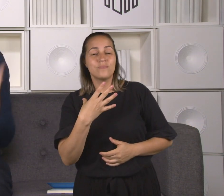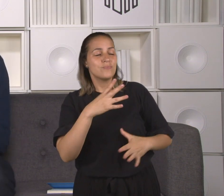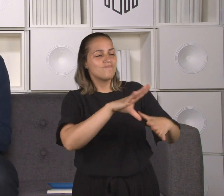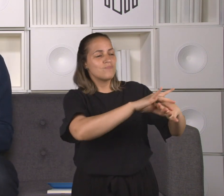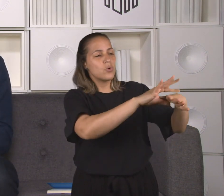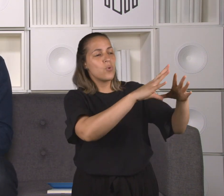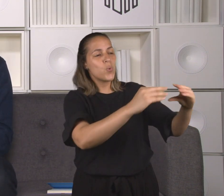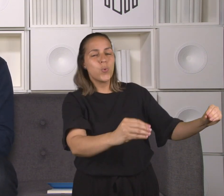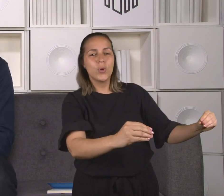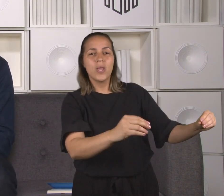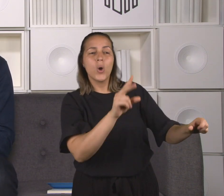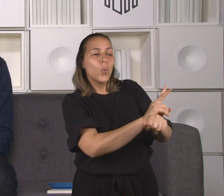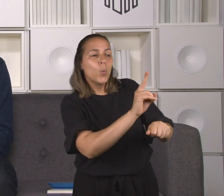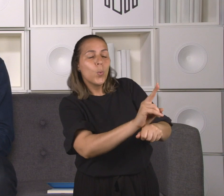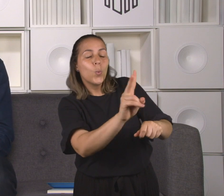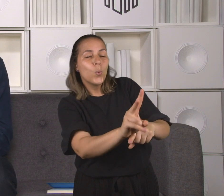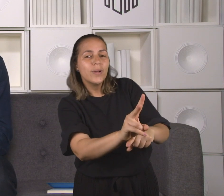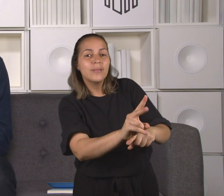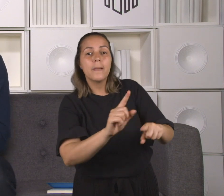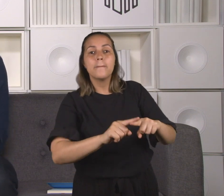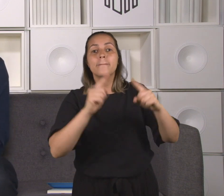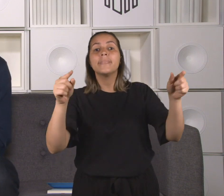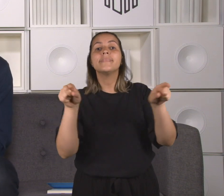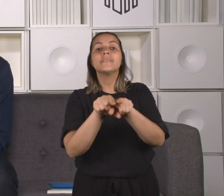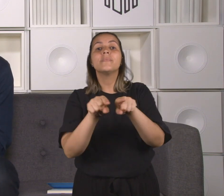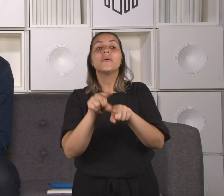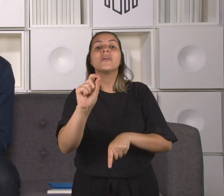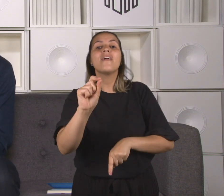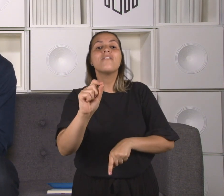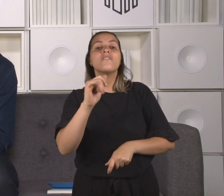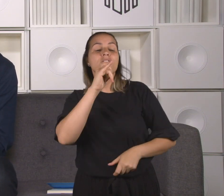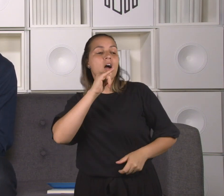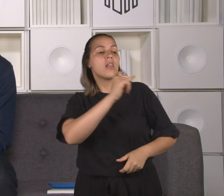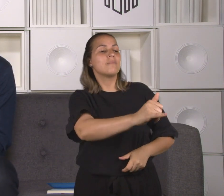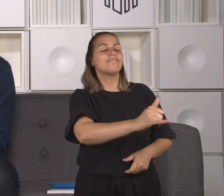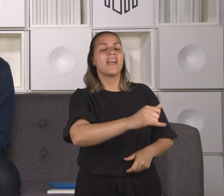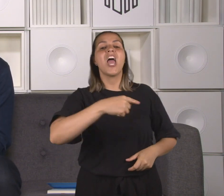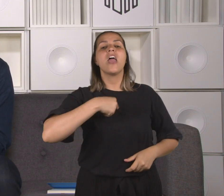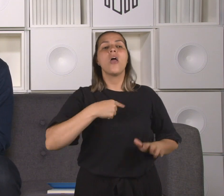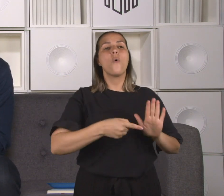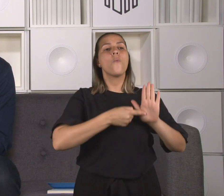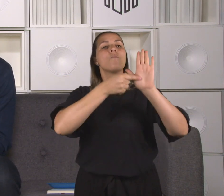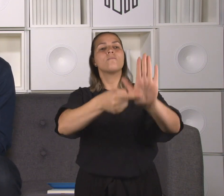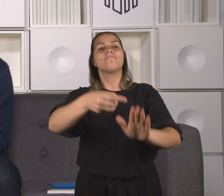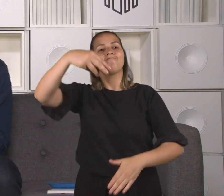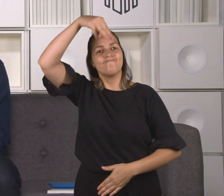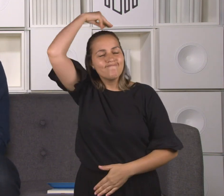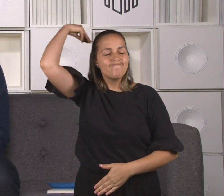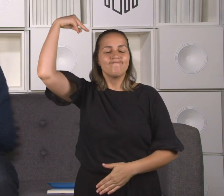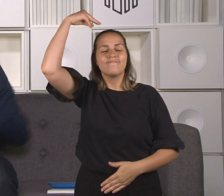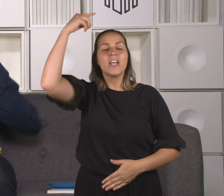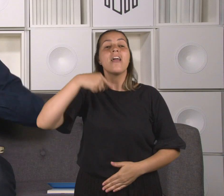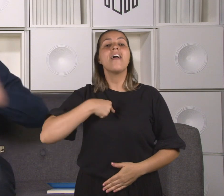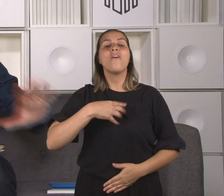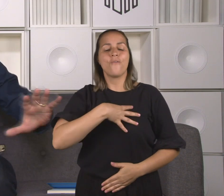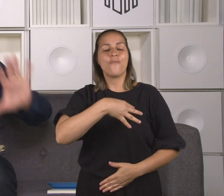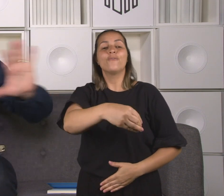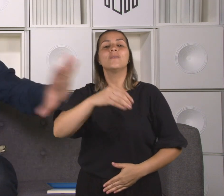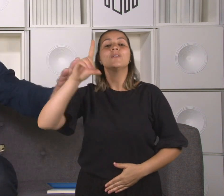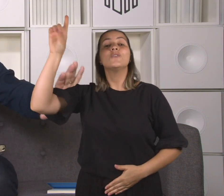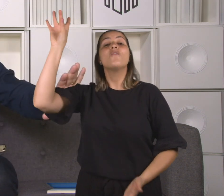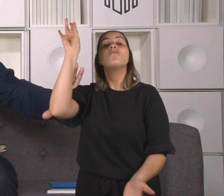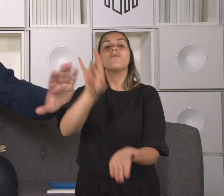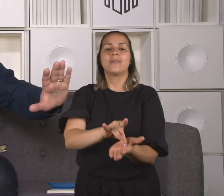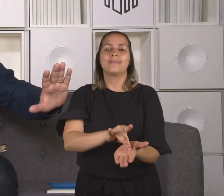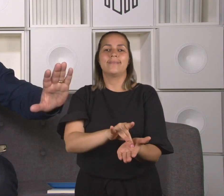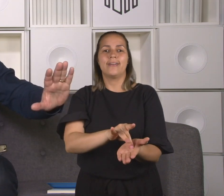Messias, o Messias chegou, o Messias está aqui. E o inquérito instaurado pelos sacerdotes seria para verificar isso. Olha, um leproso está